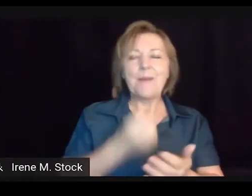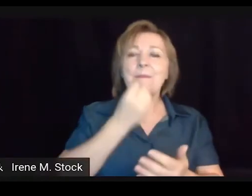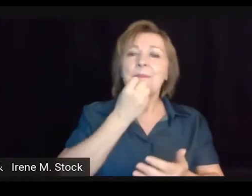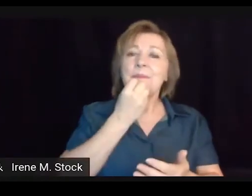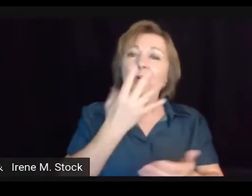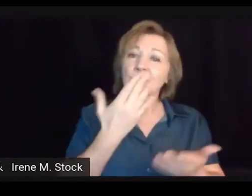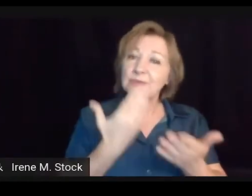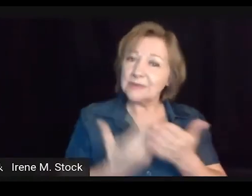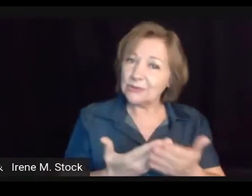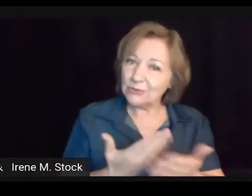bastante.